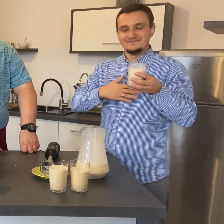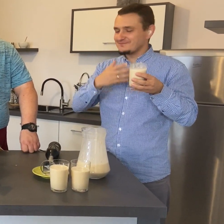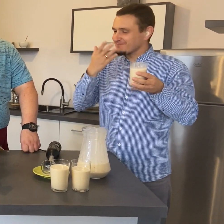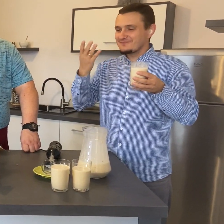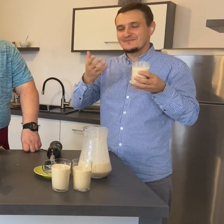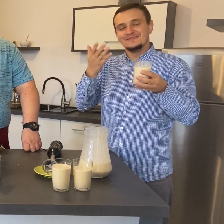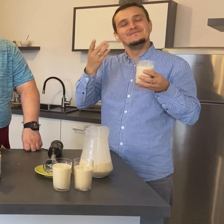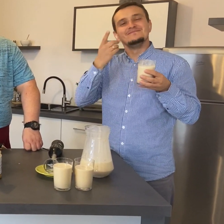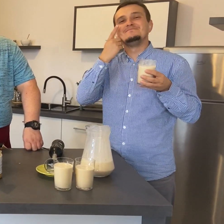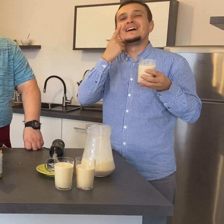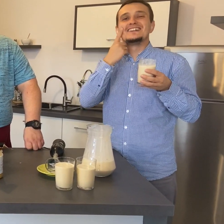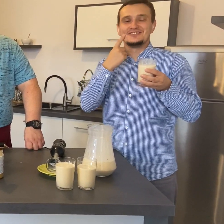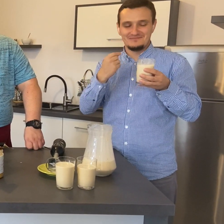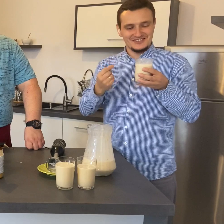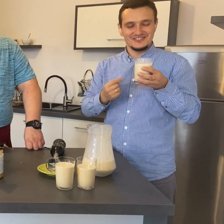Bardzo pyszny.